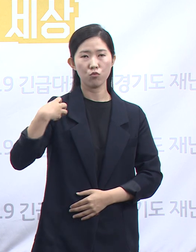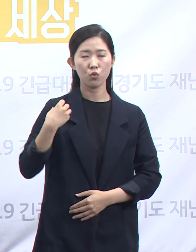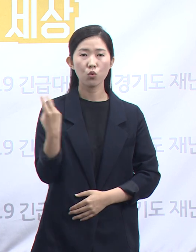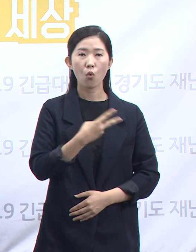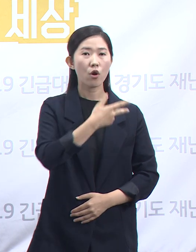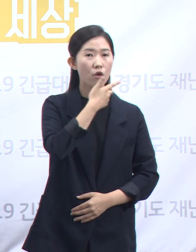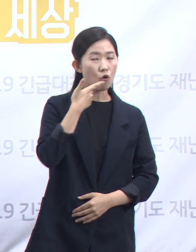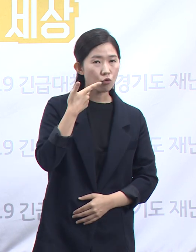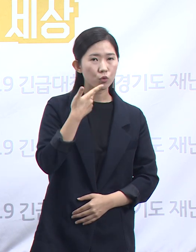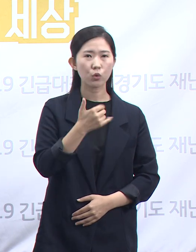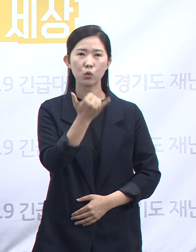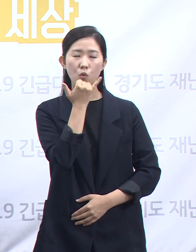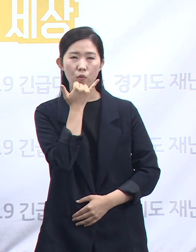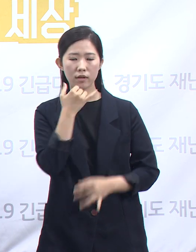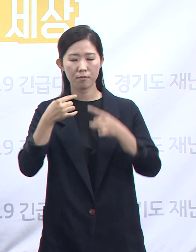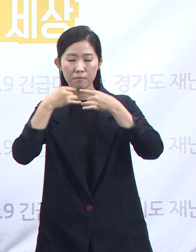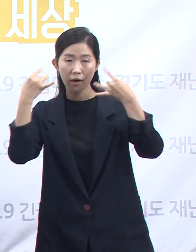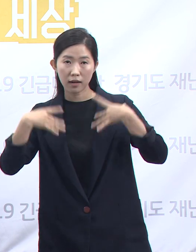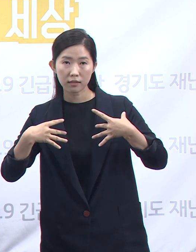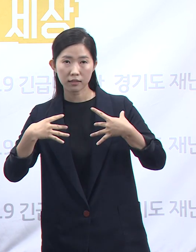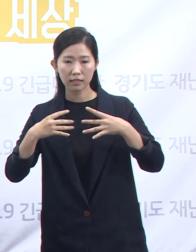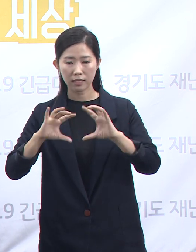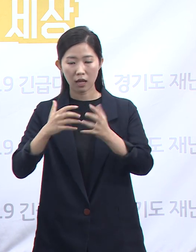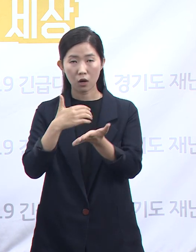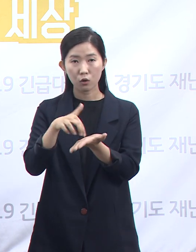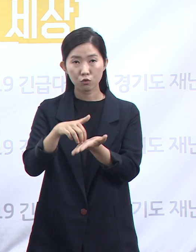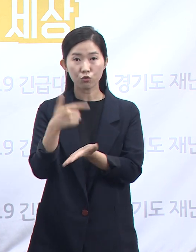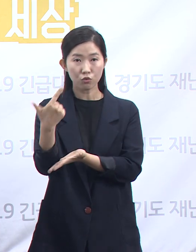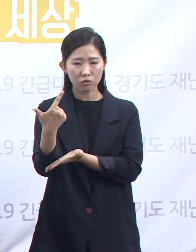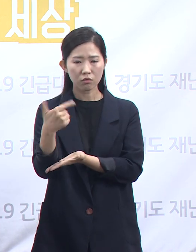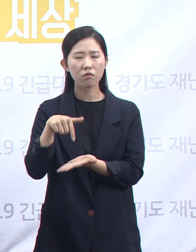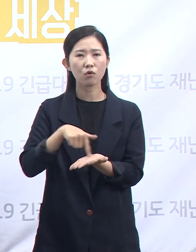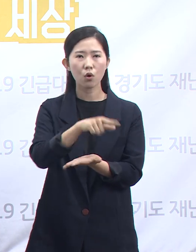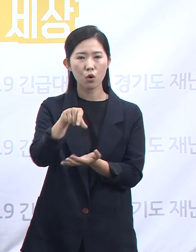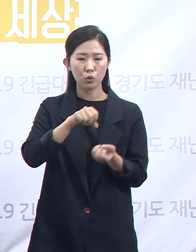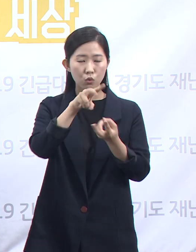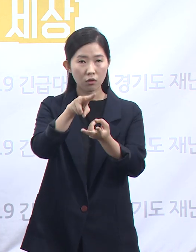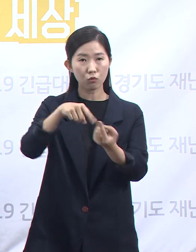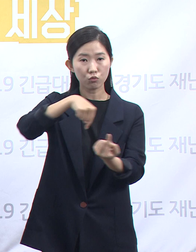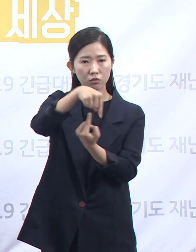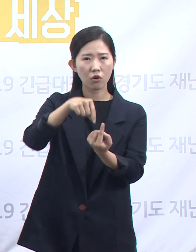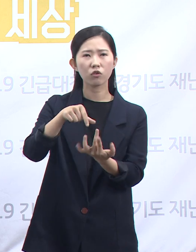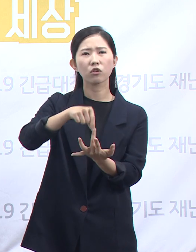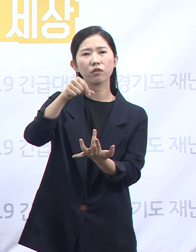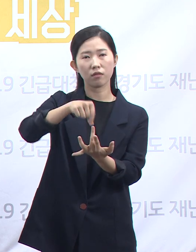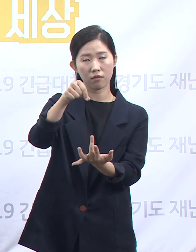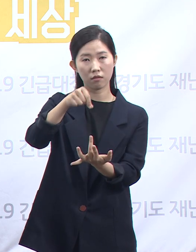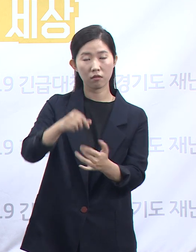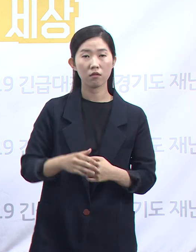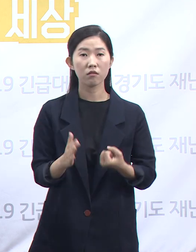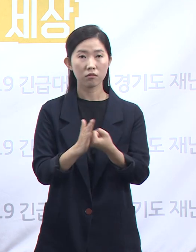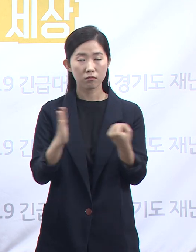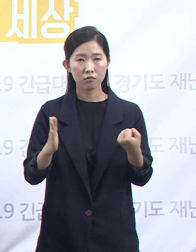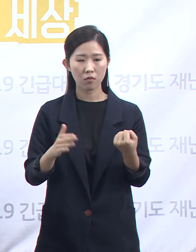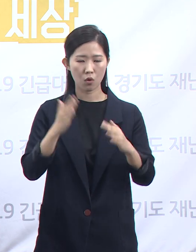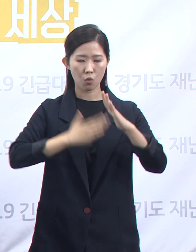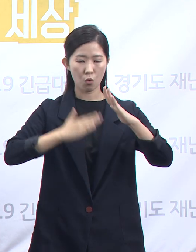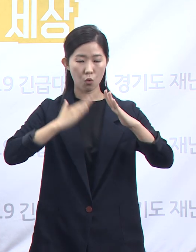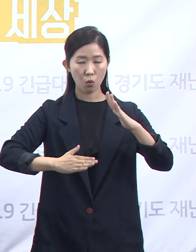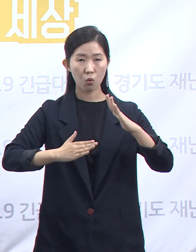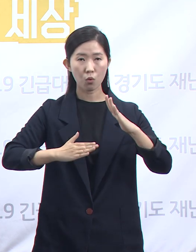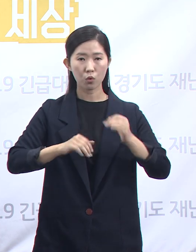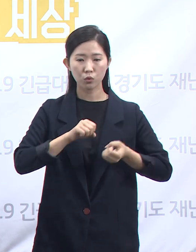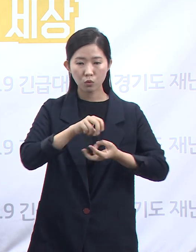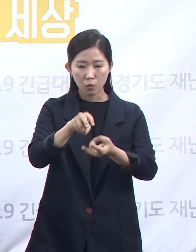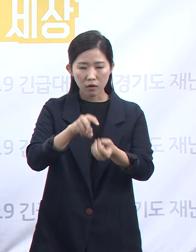중앙조달을 선택적으로 사용하고 있습니다. 선진국들은 지방정부에게 공공조달 자율권을 준